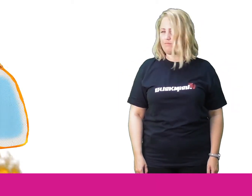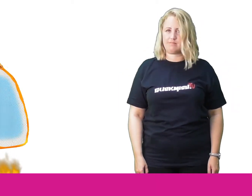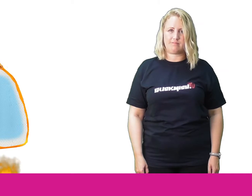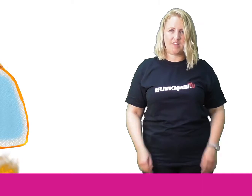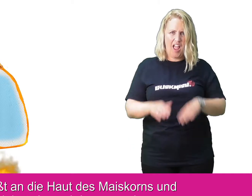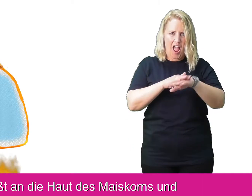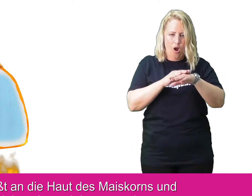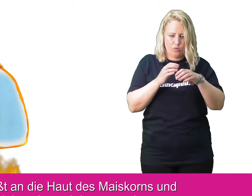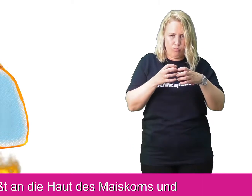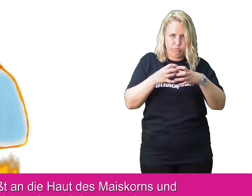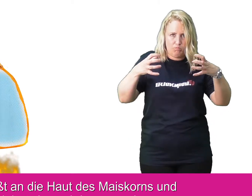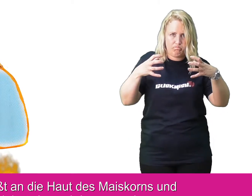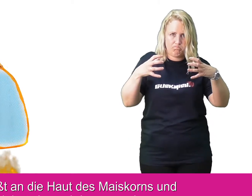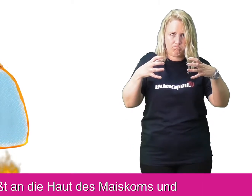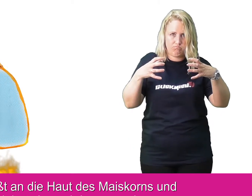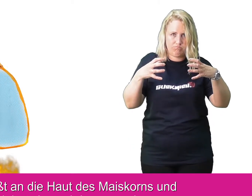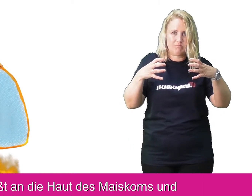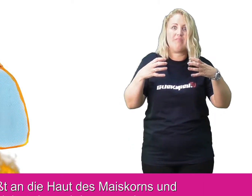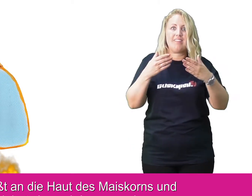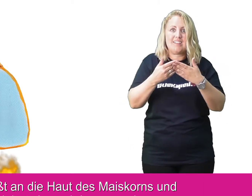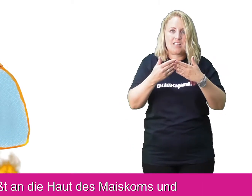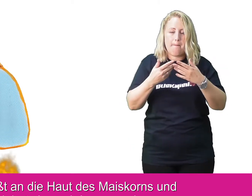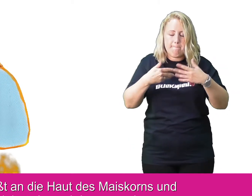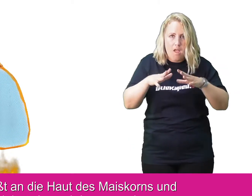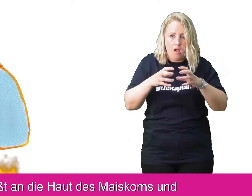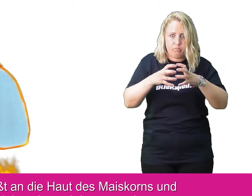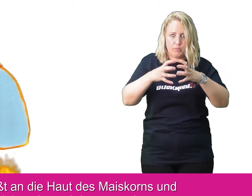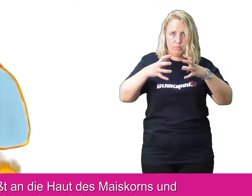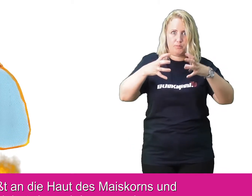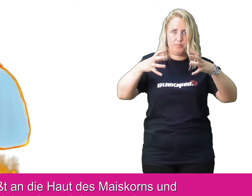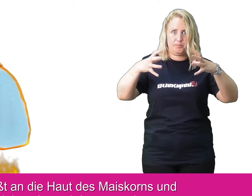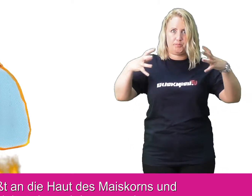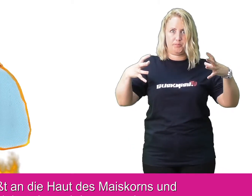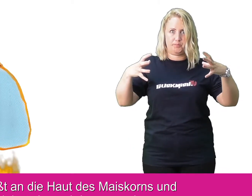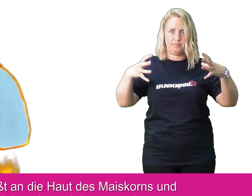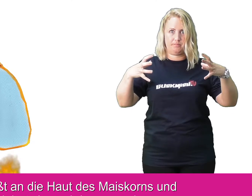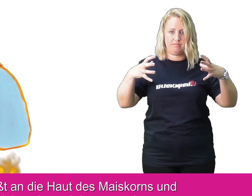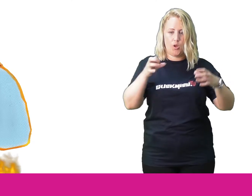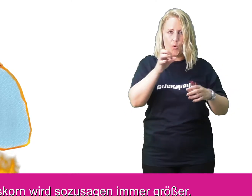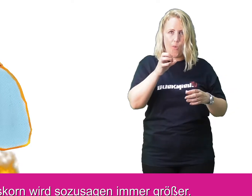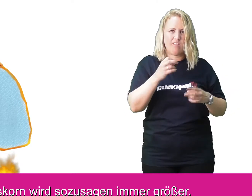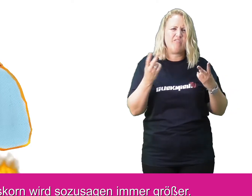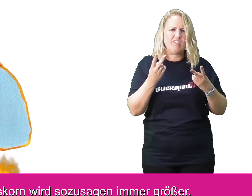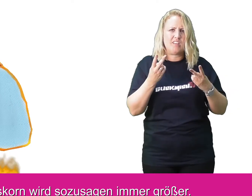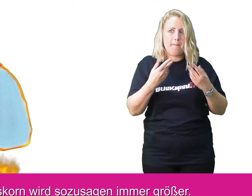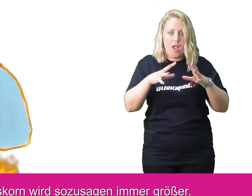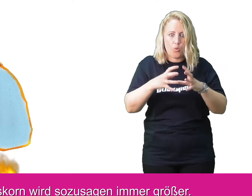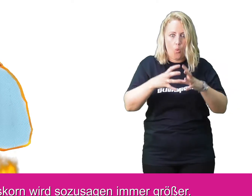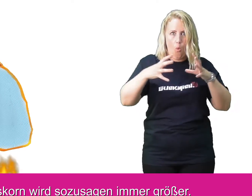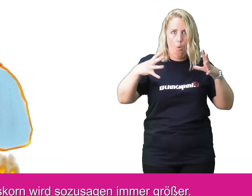Er stößt an die Haut des Maiskorns und dehnt sie auch immer mehr. Das Maiskorn wird sozusagen